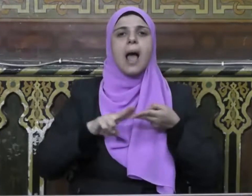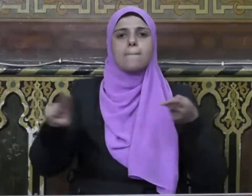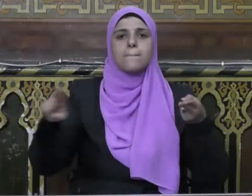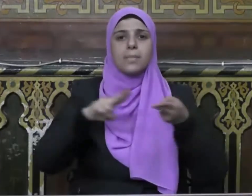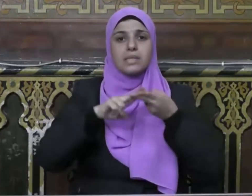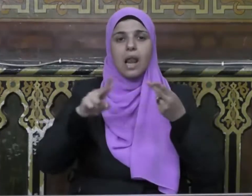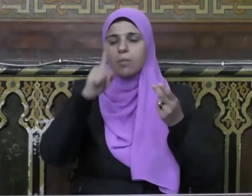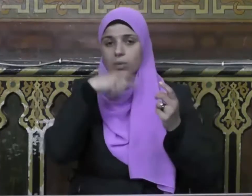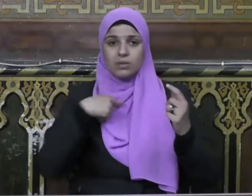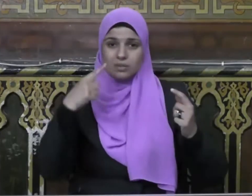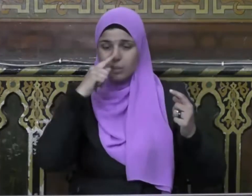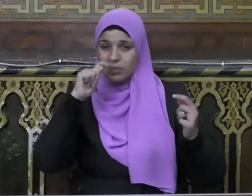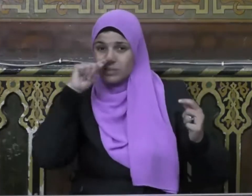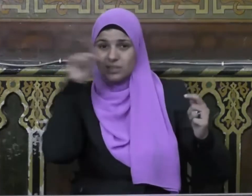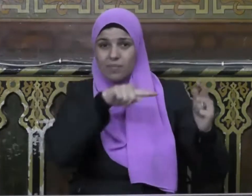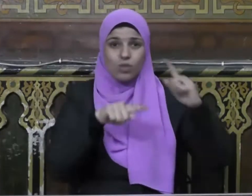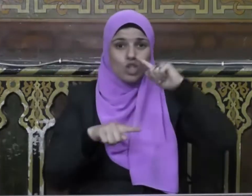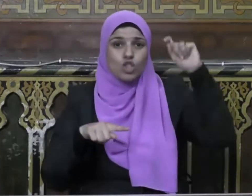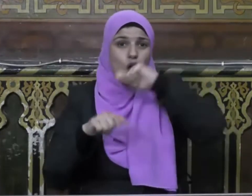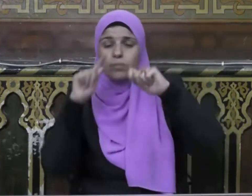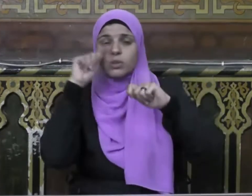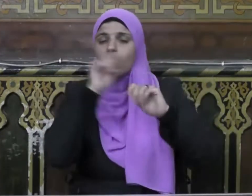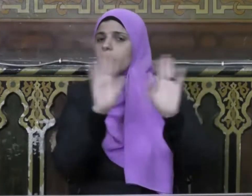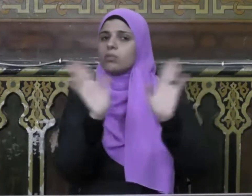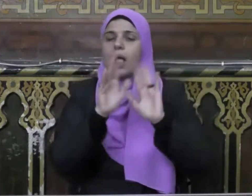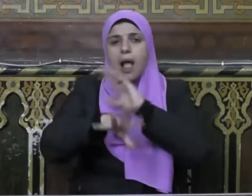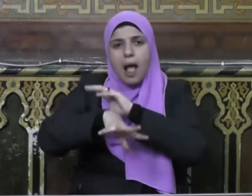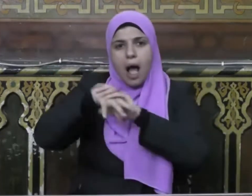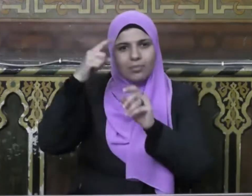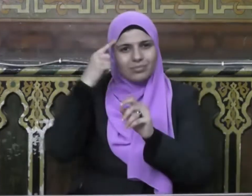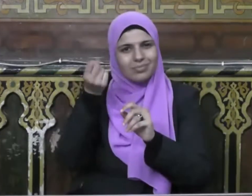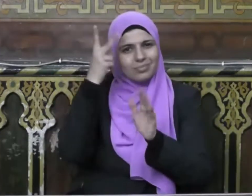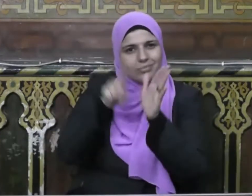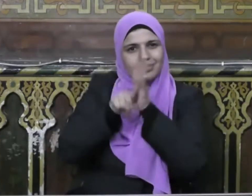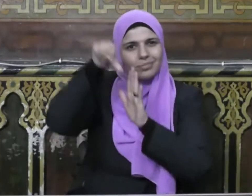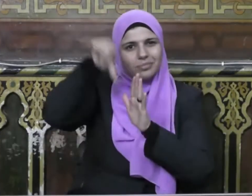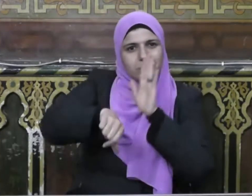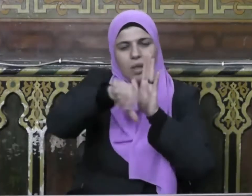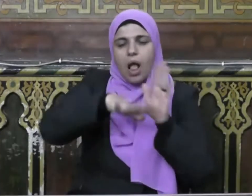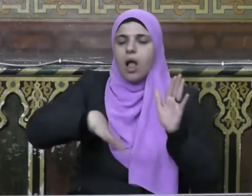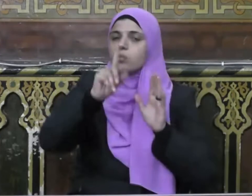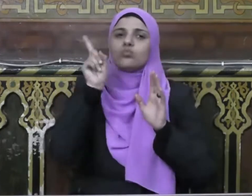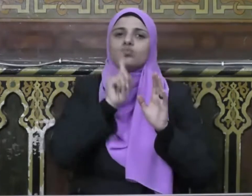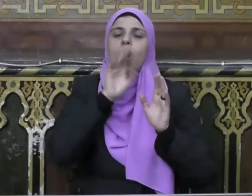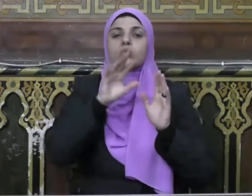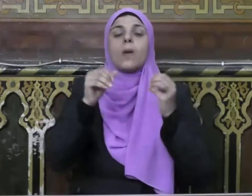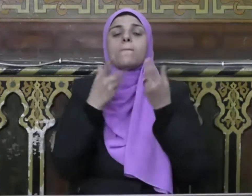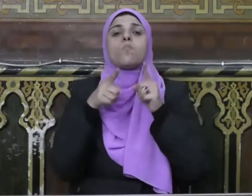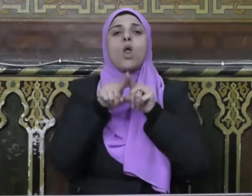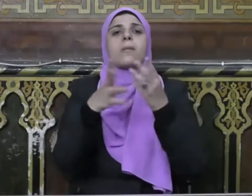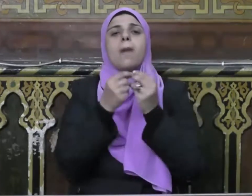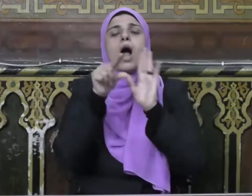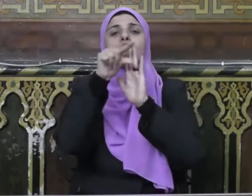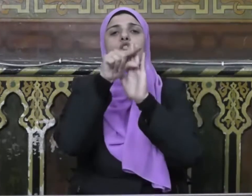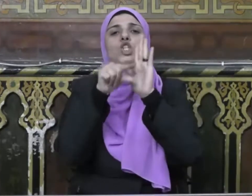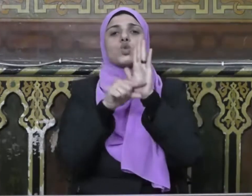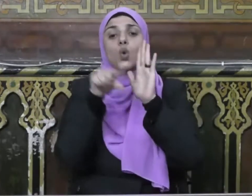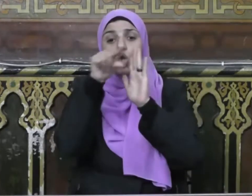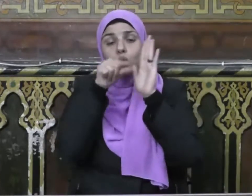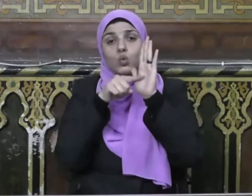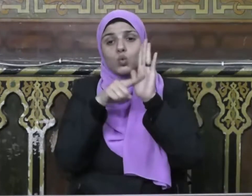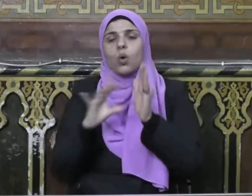السلم وعدم الاعتداء وعدم خرق بنود هذا العقد الاجتماعي الدستور